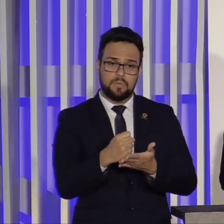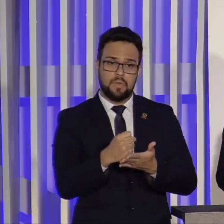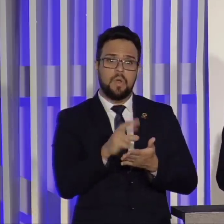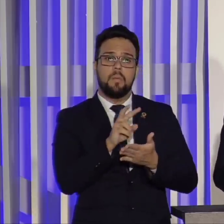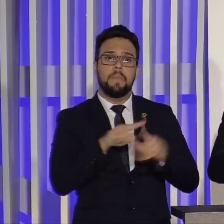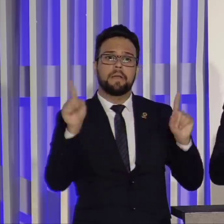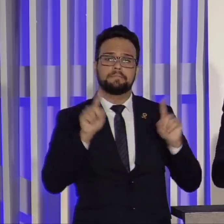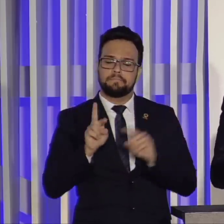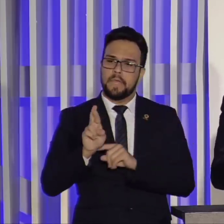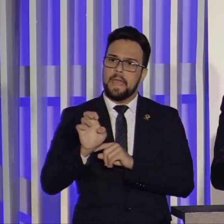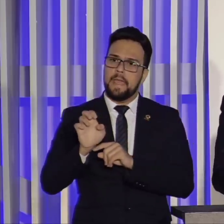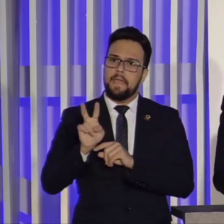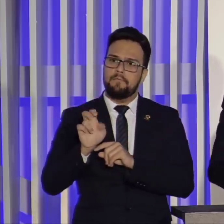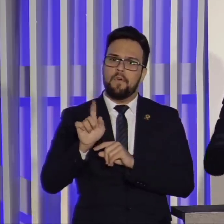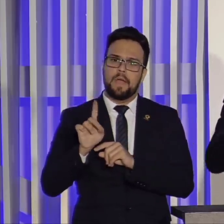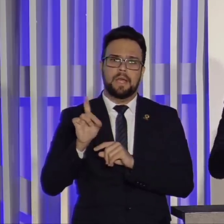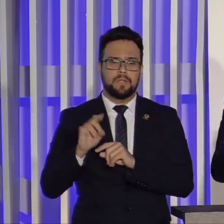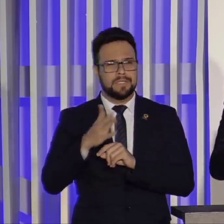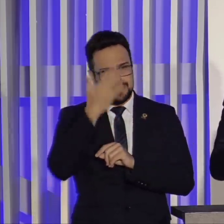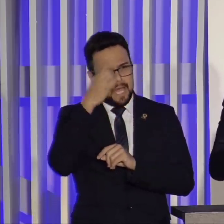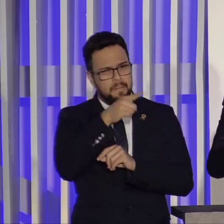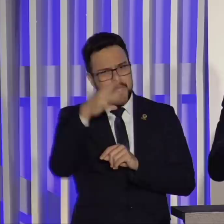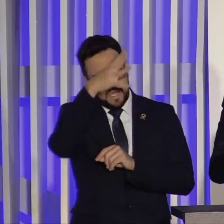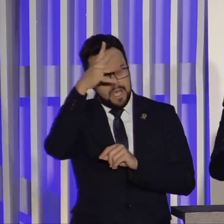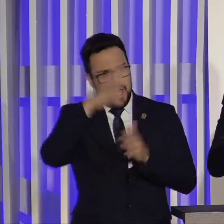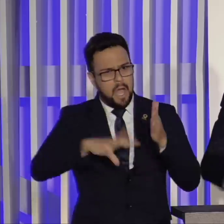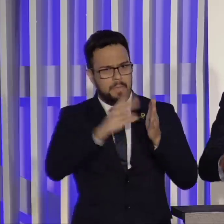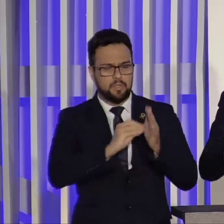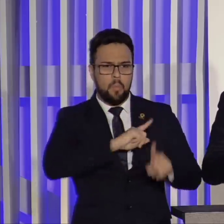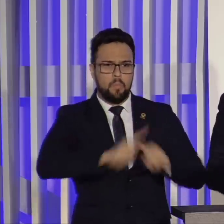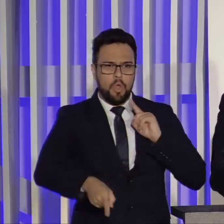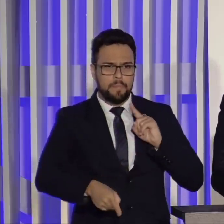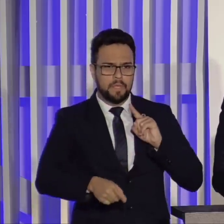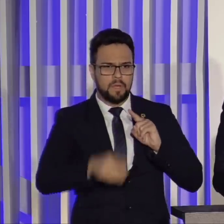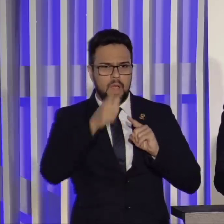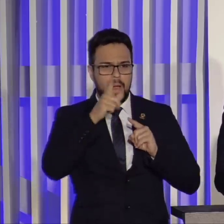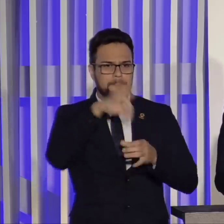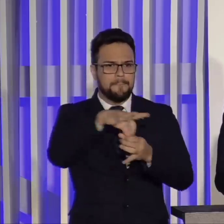O senhor sabia que o Estado do Amazonas era proibido de plantar cana-de-açúcar por um decreto presidencial?